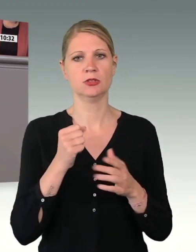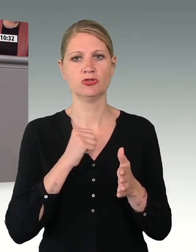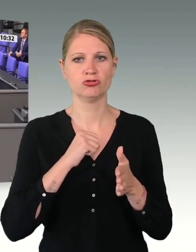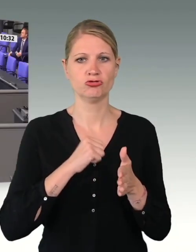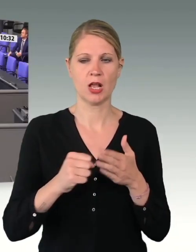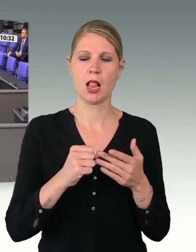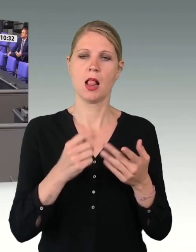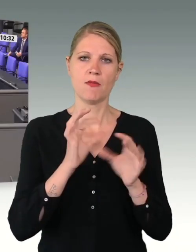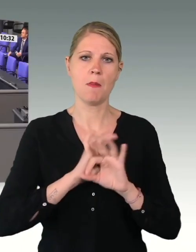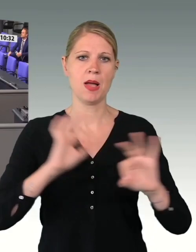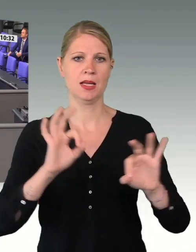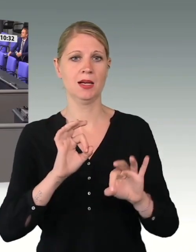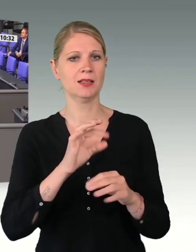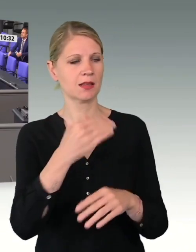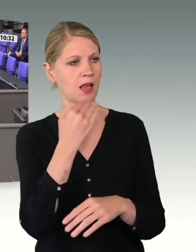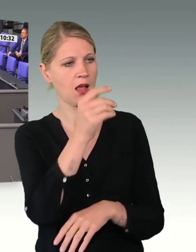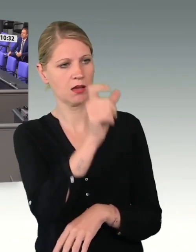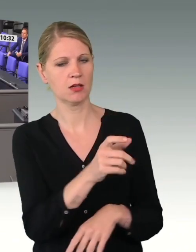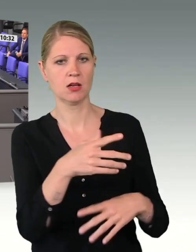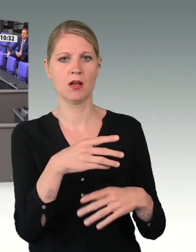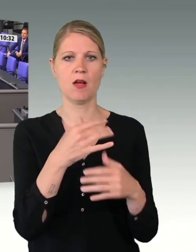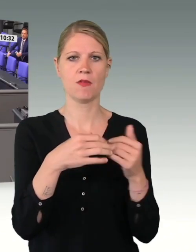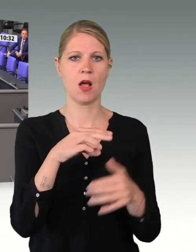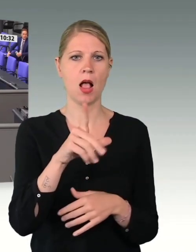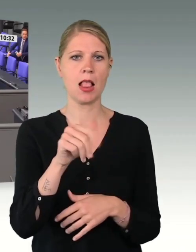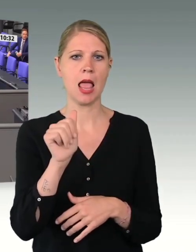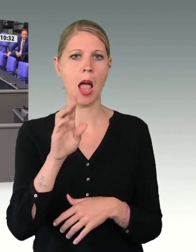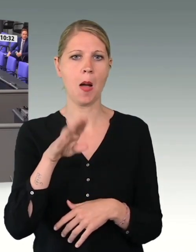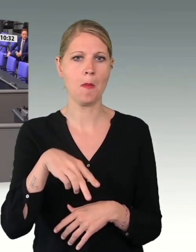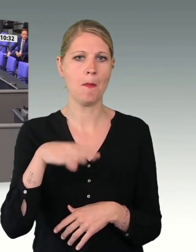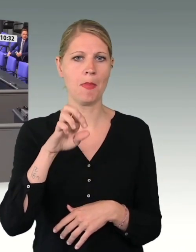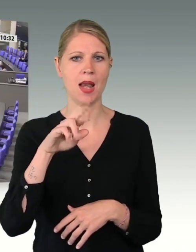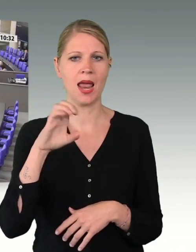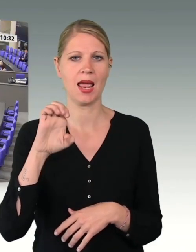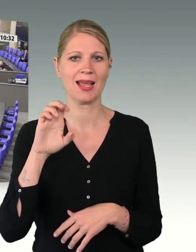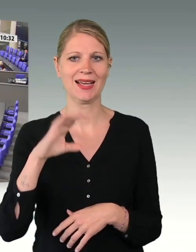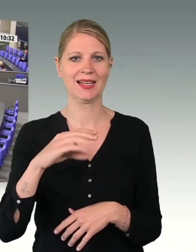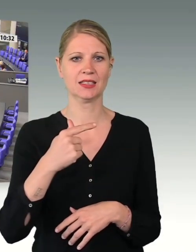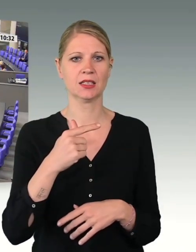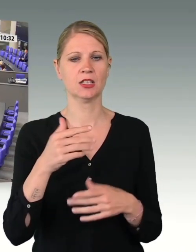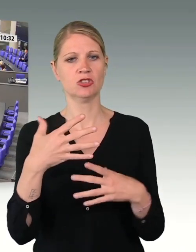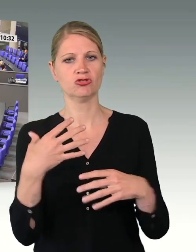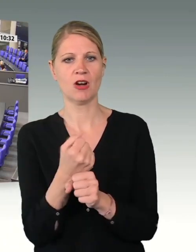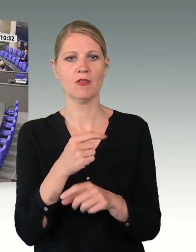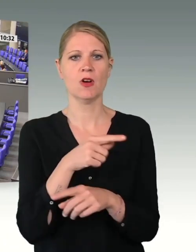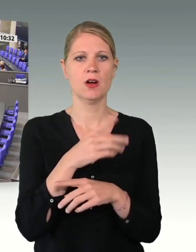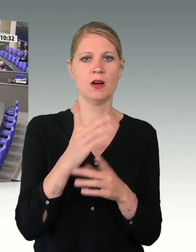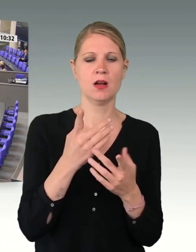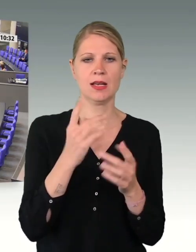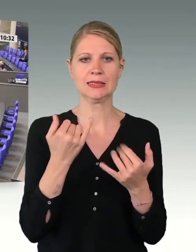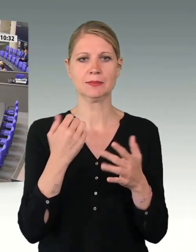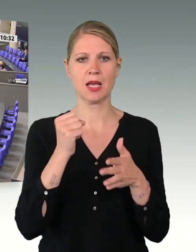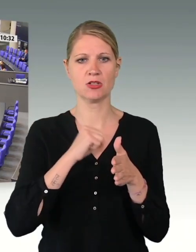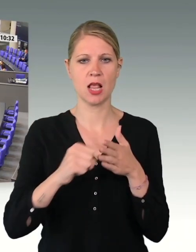Schon 2025 wird die aktive Truppe mit der lange geforderten persönlichen Schutzausstattung ausgestattet